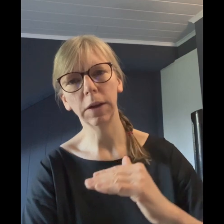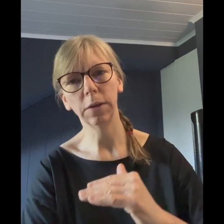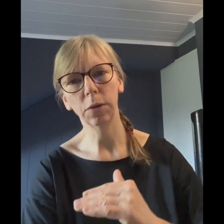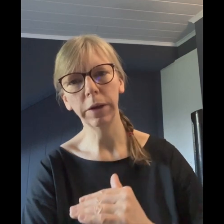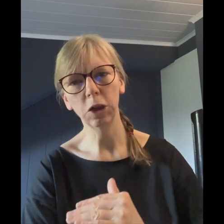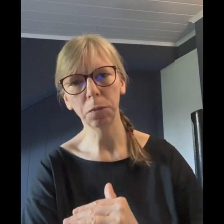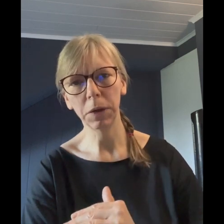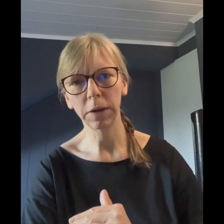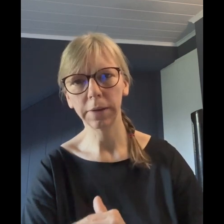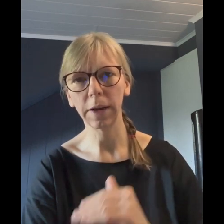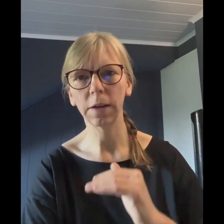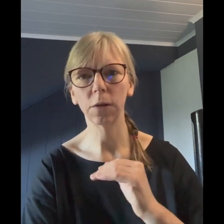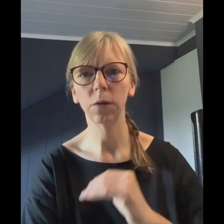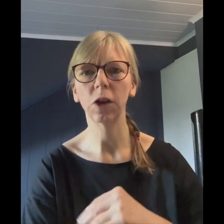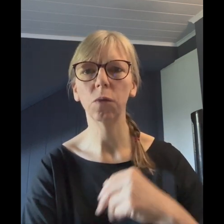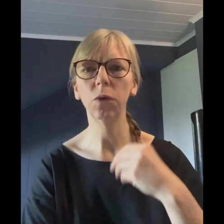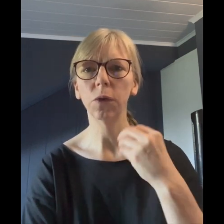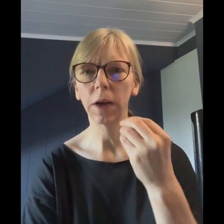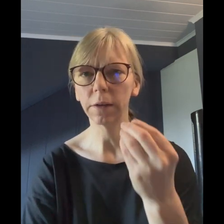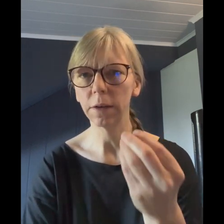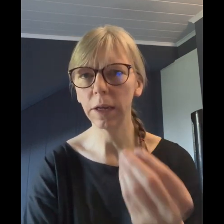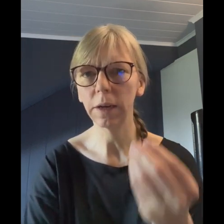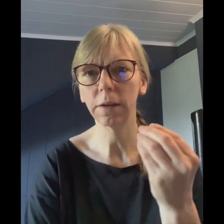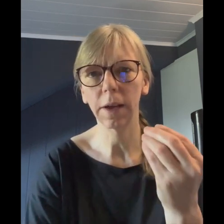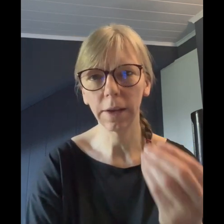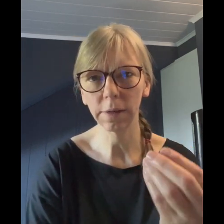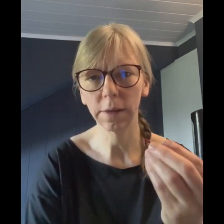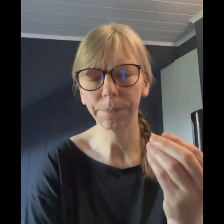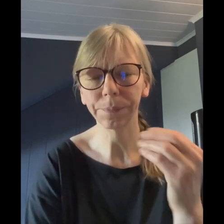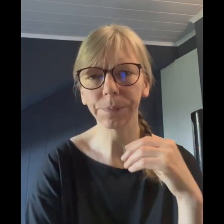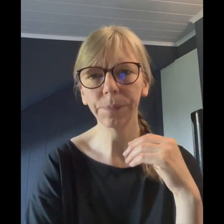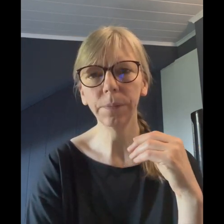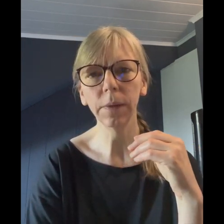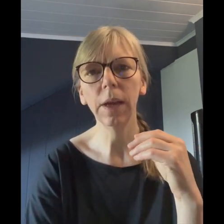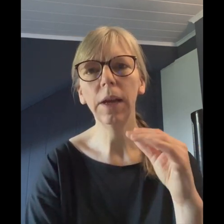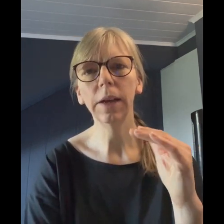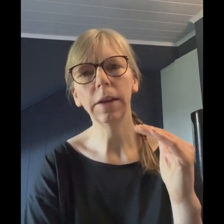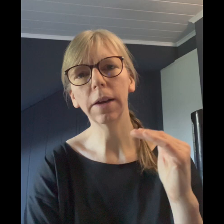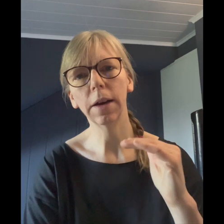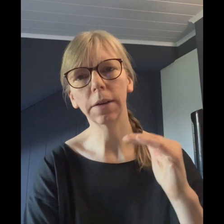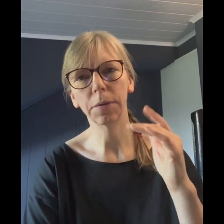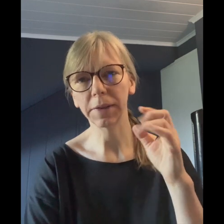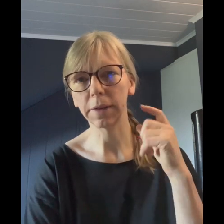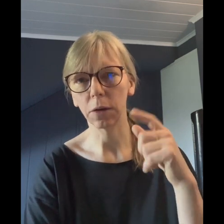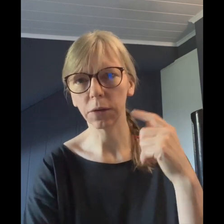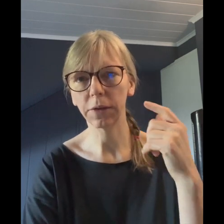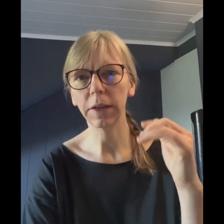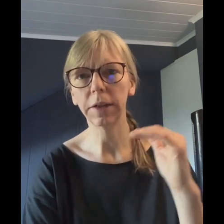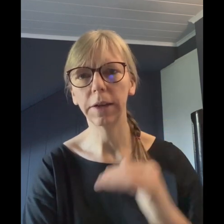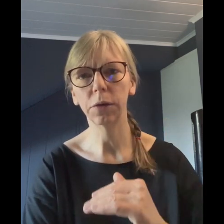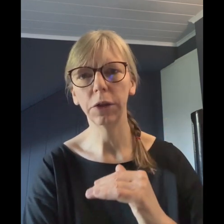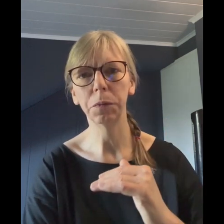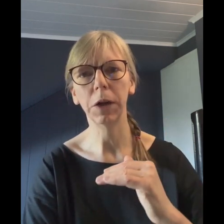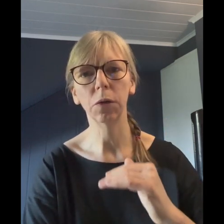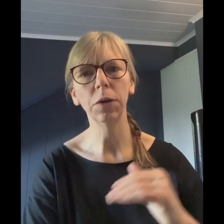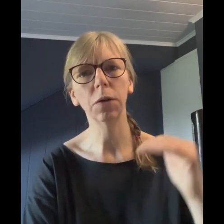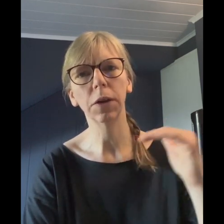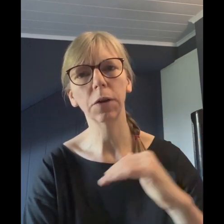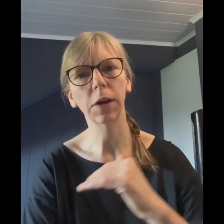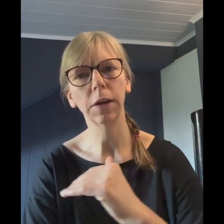Insulinspiegel senke und die Kohlenhydrate nicht esse, geht ja, was ist ja auch Ziel, der Insulinspiegel runter und dadurch kann ich